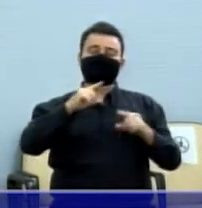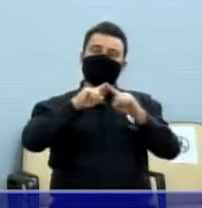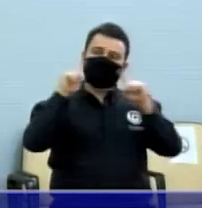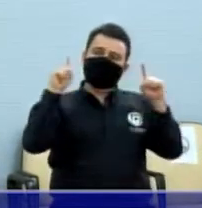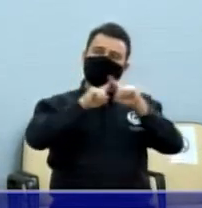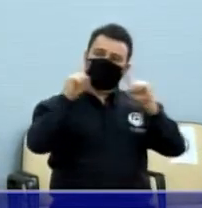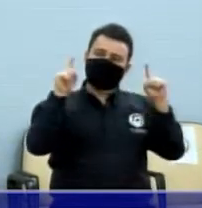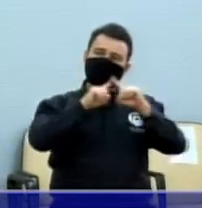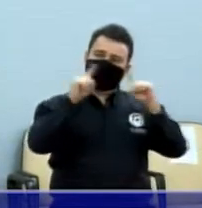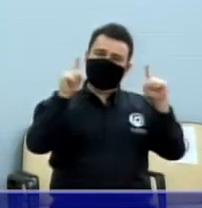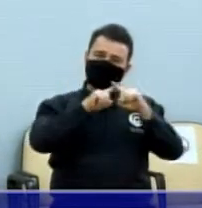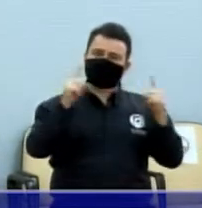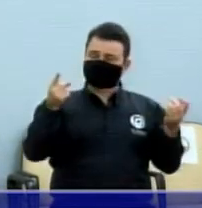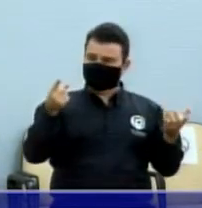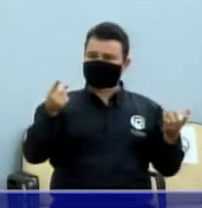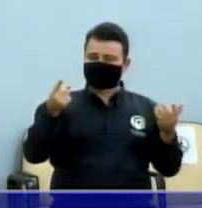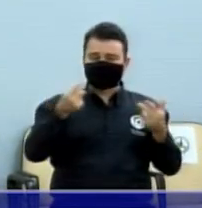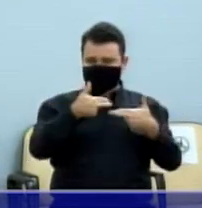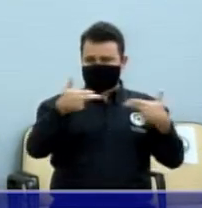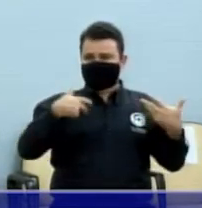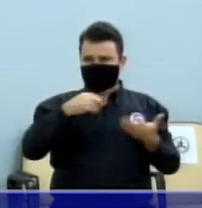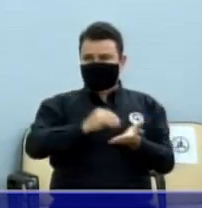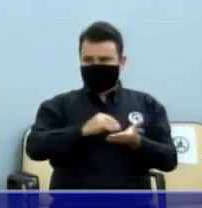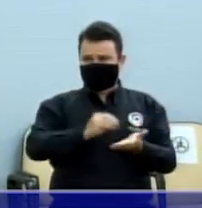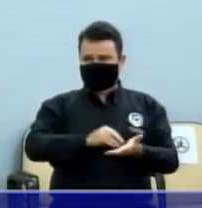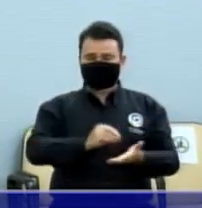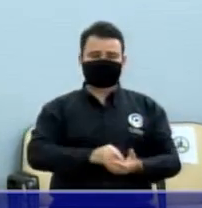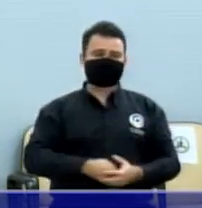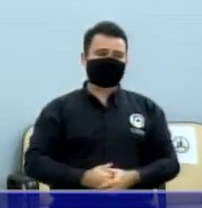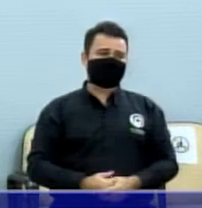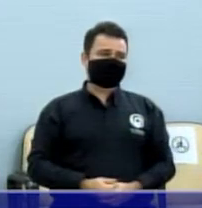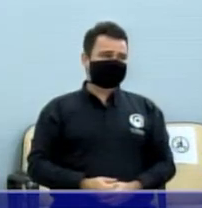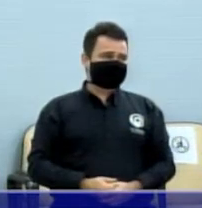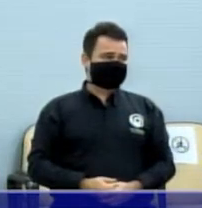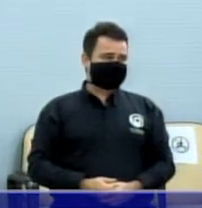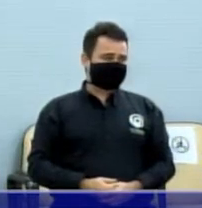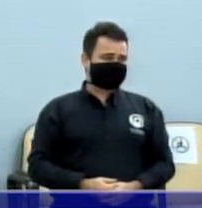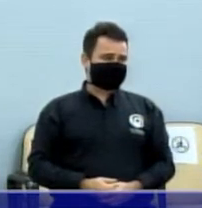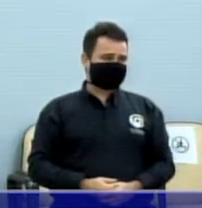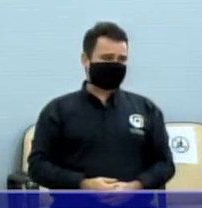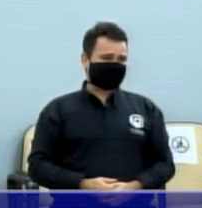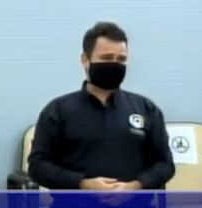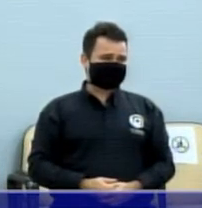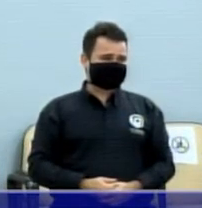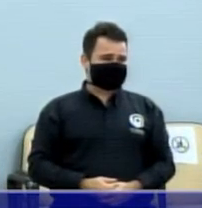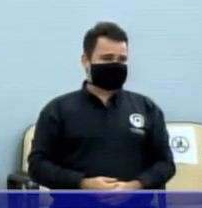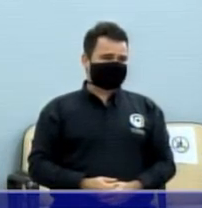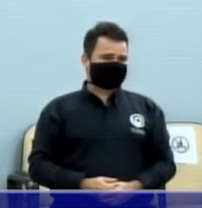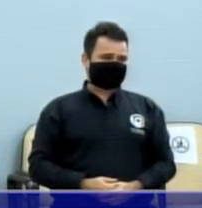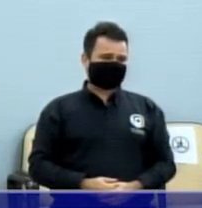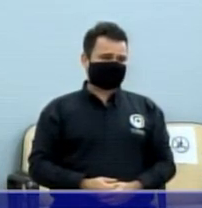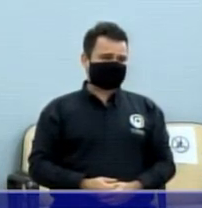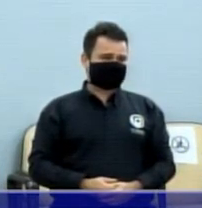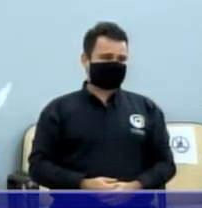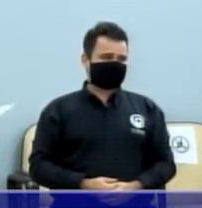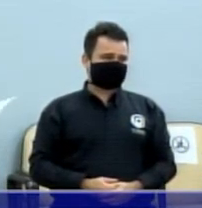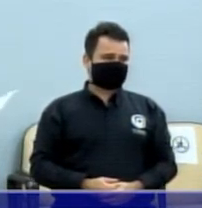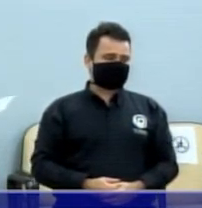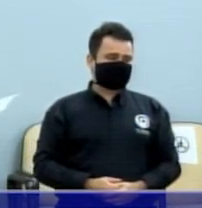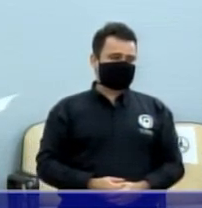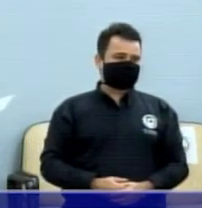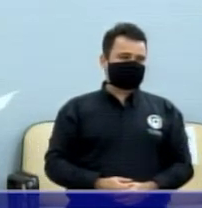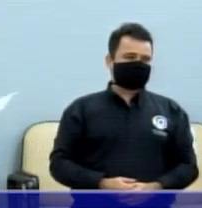desce... Pode falar, meu grande amigo. Parabenizar a Vossa Excelência. Esse projeto é só para